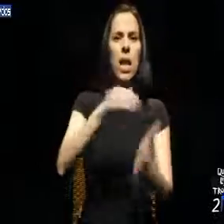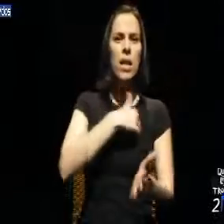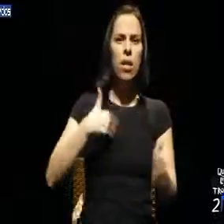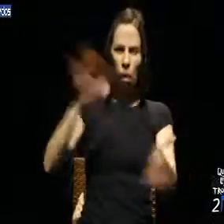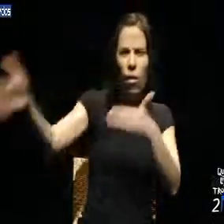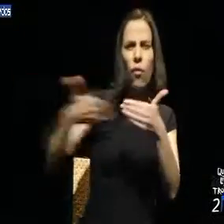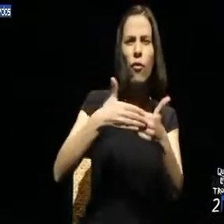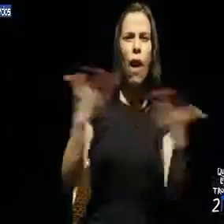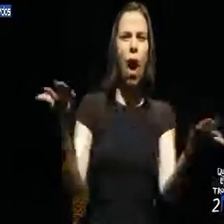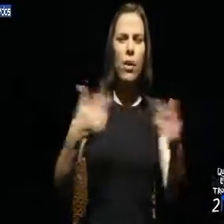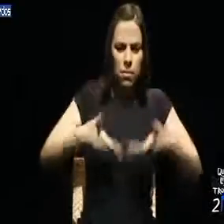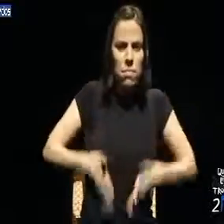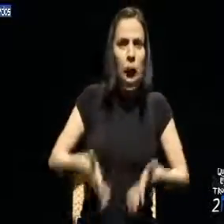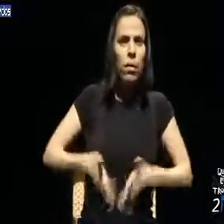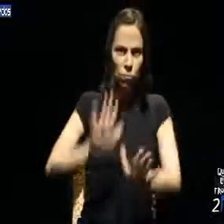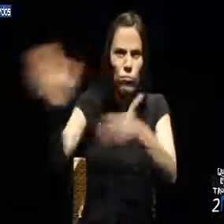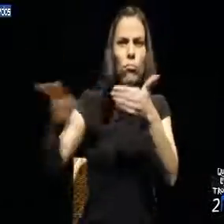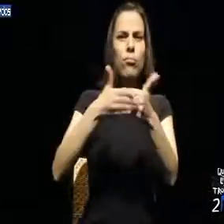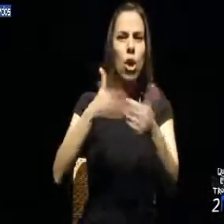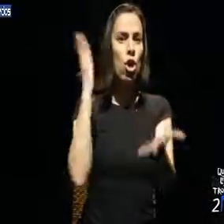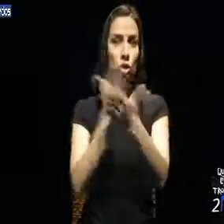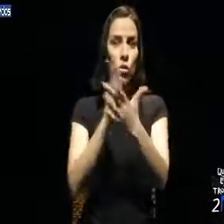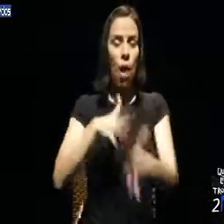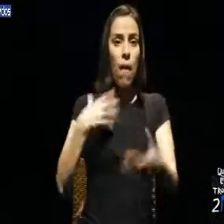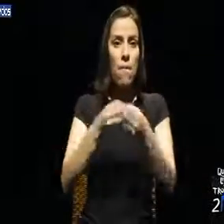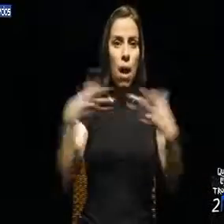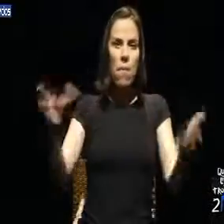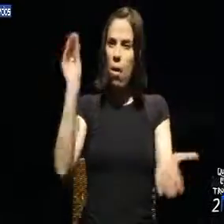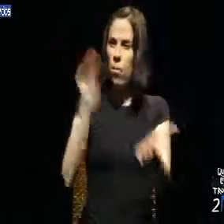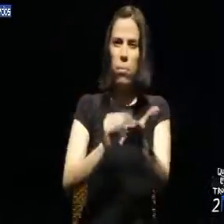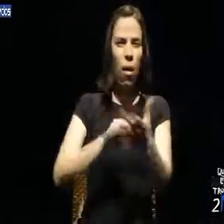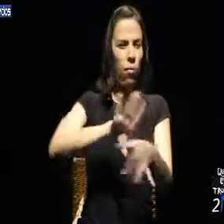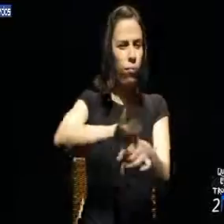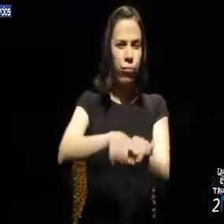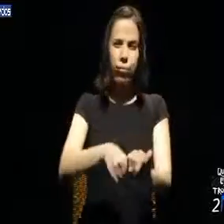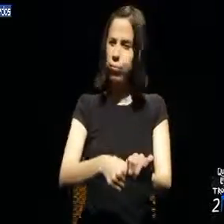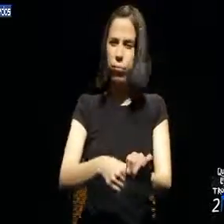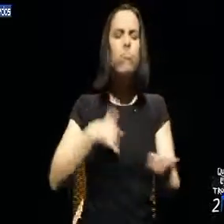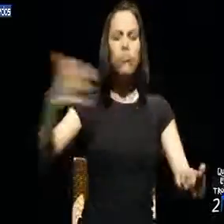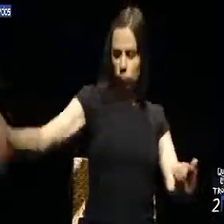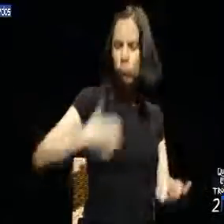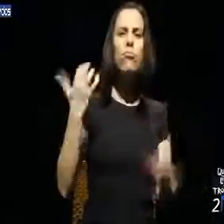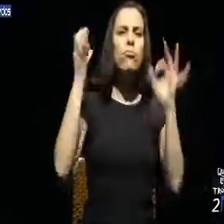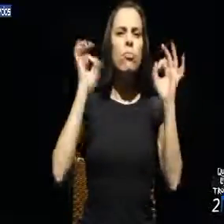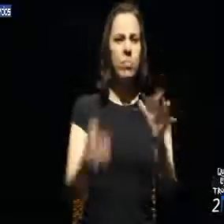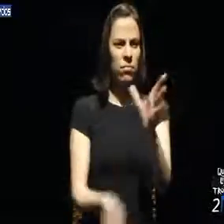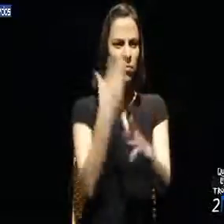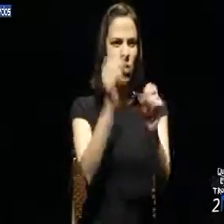fecha, com a maternidade que encerra, com as escolas cada vez mais pobres e degradadas. Indignamos-nos com o aparecimento de novos impostos